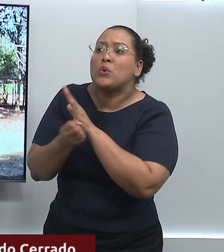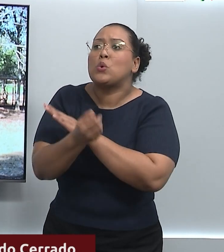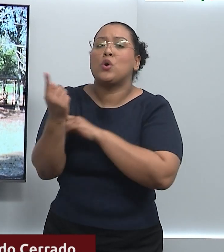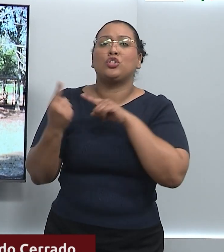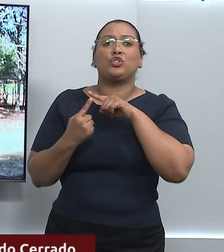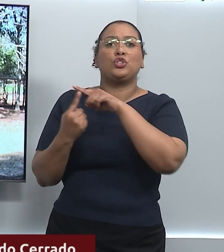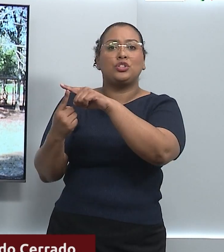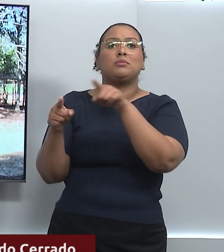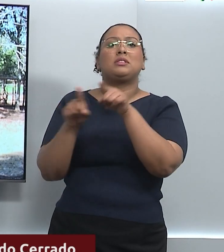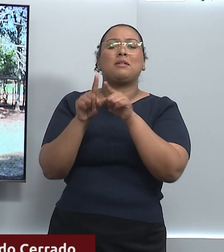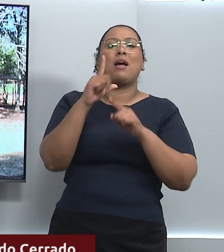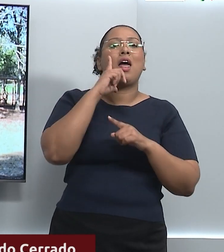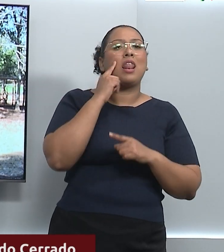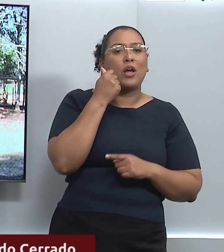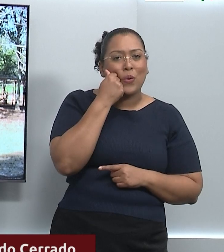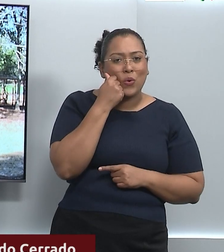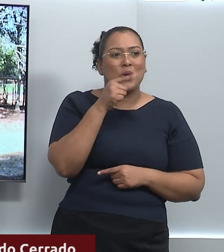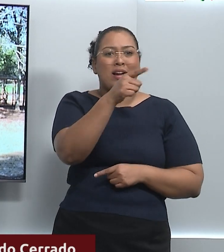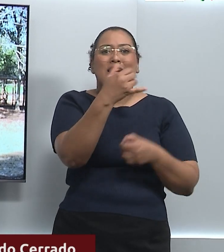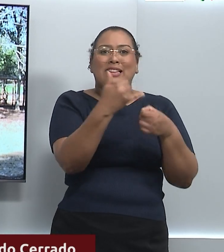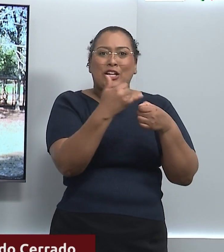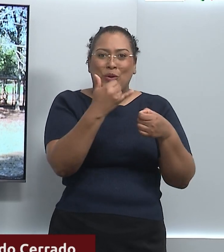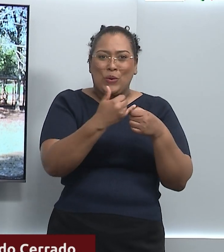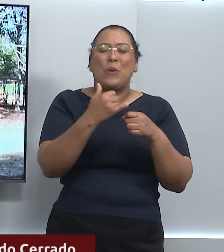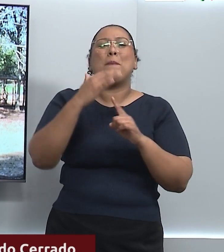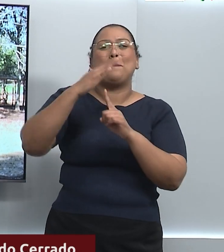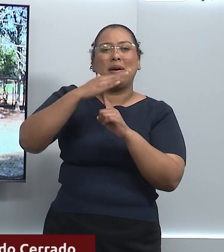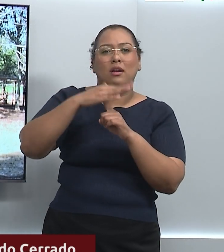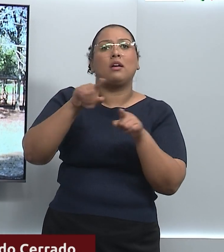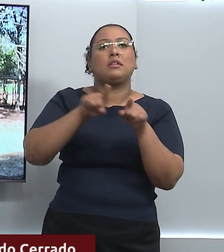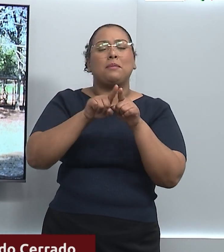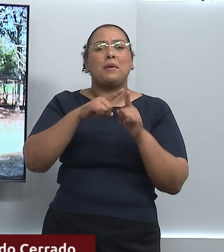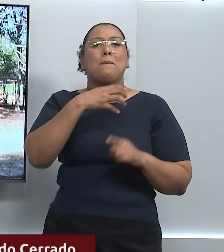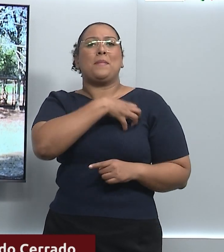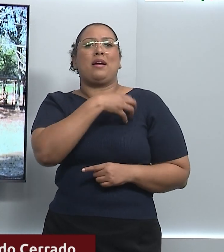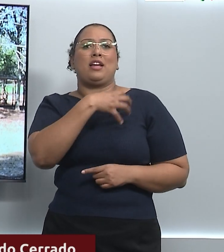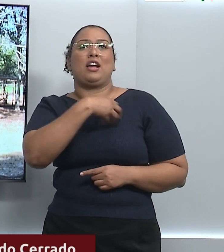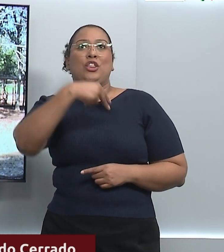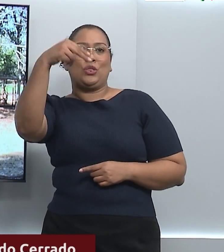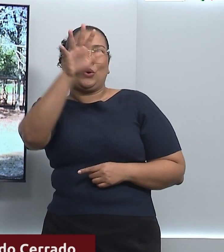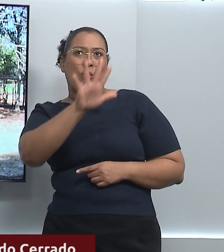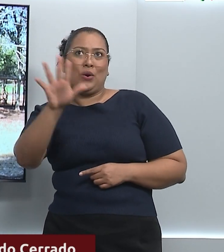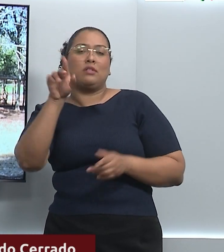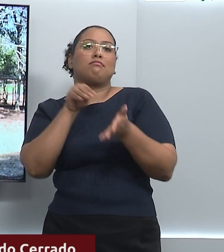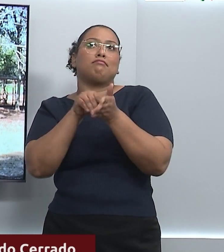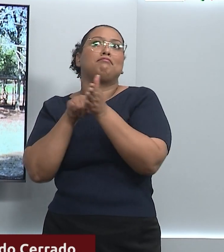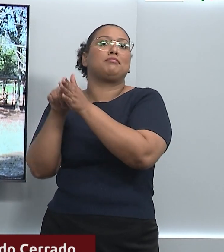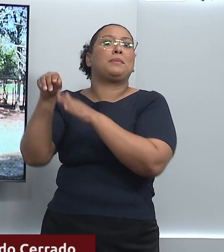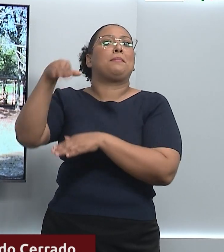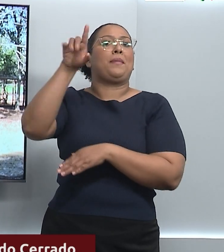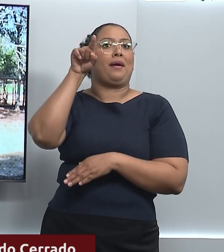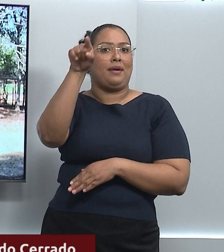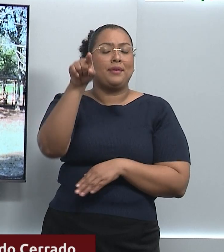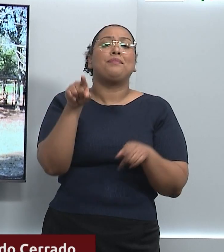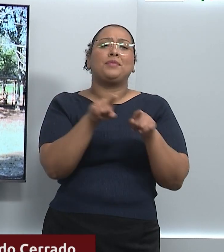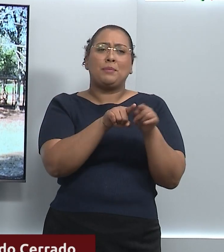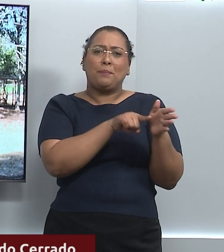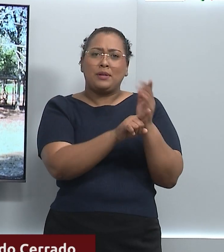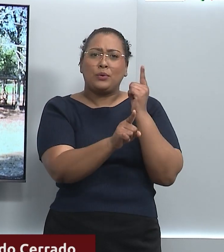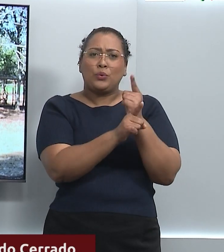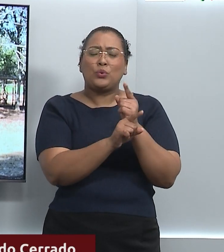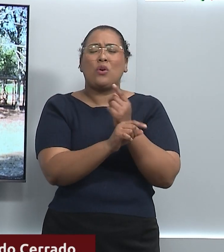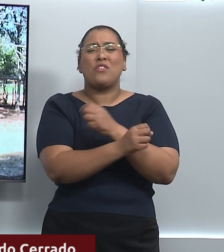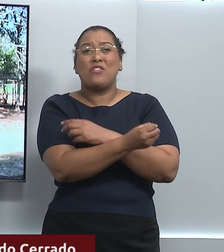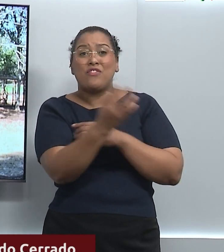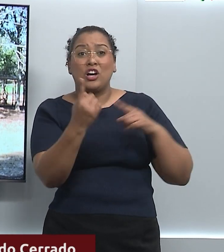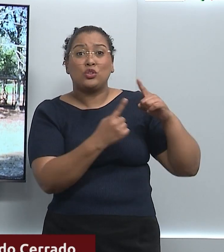como no litoral de Alagoas, no interior do Paraná e no norte da Bahia. O estudo ainda aponta que diversas espécies do Cerrado